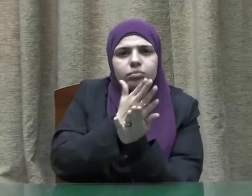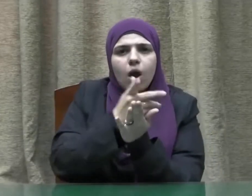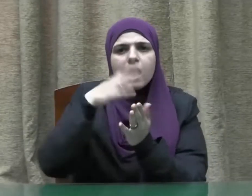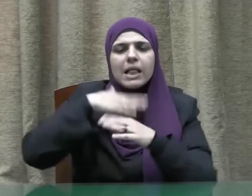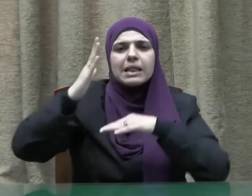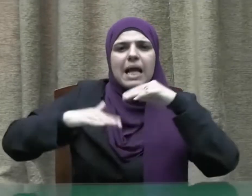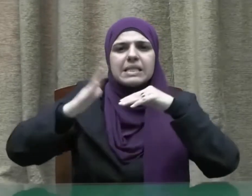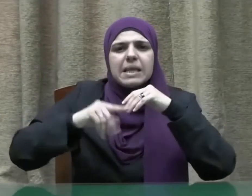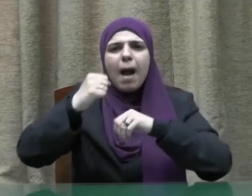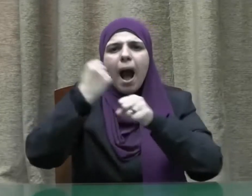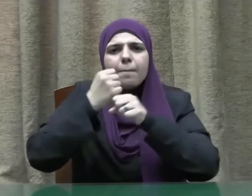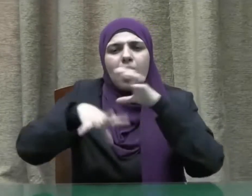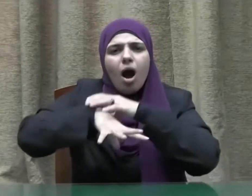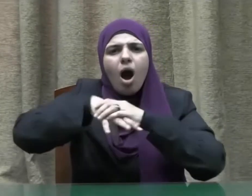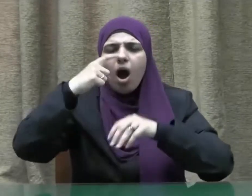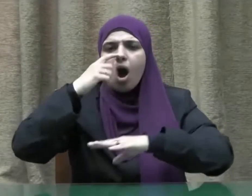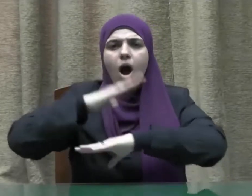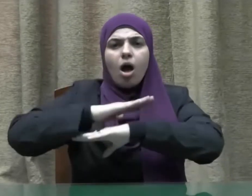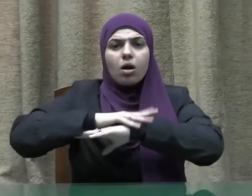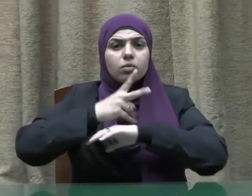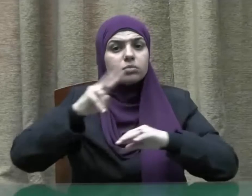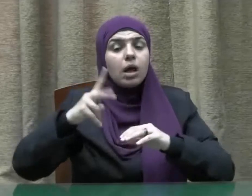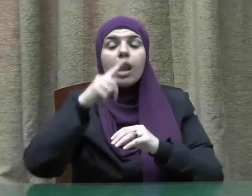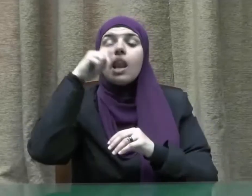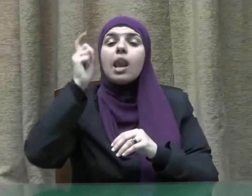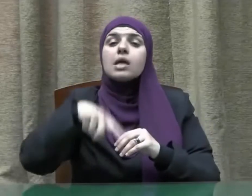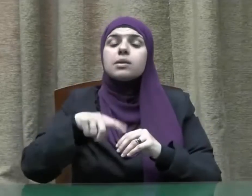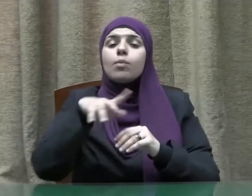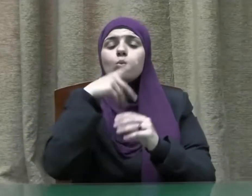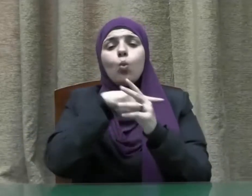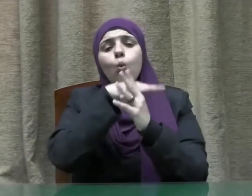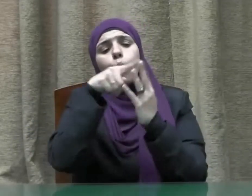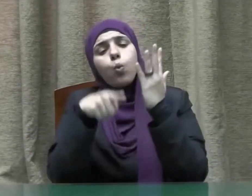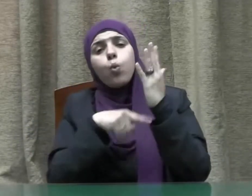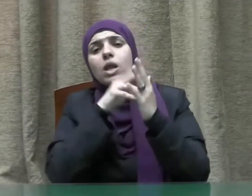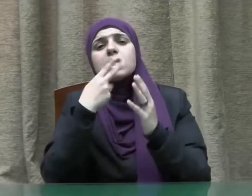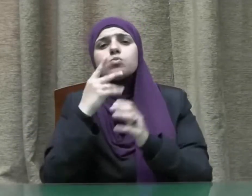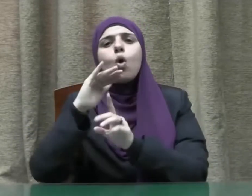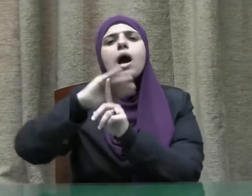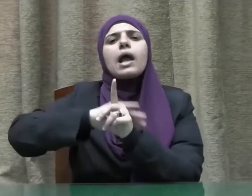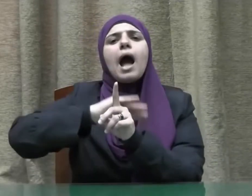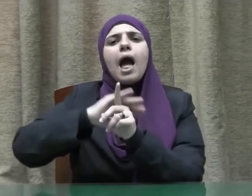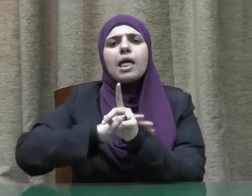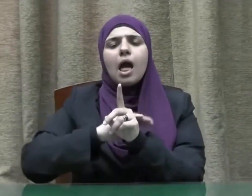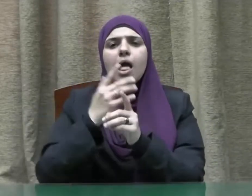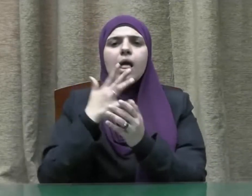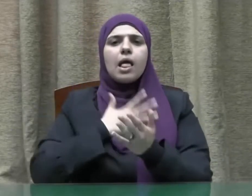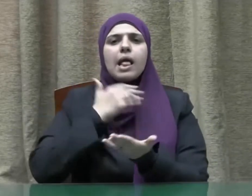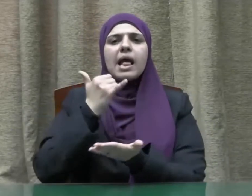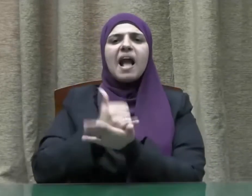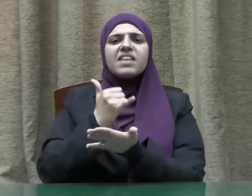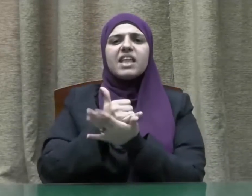وتهزيب سلوكه وأخلاقه وبهذا المعنى الشامل للرعاية والكفالة